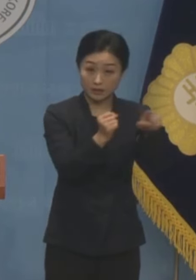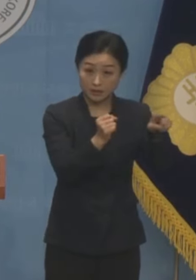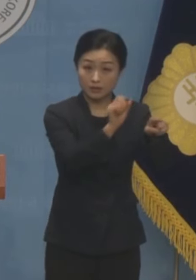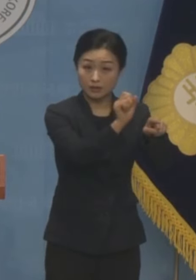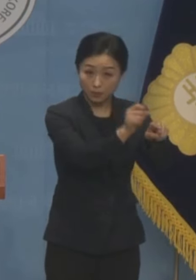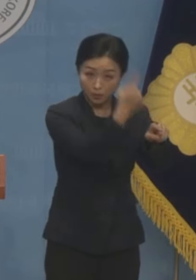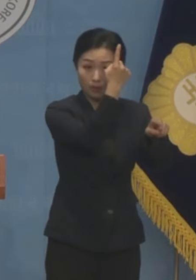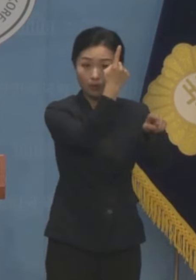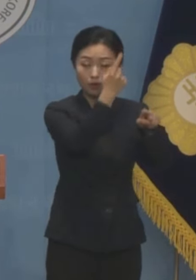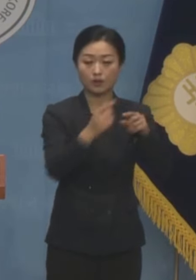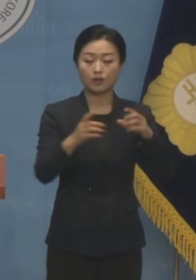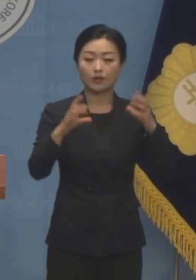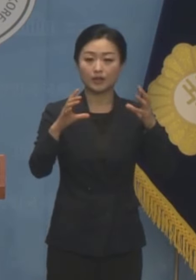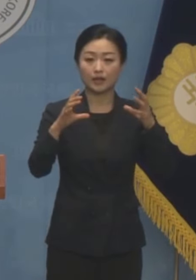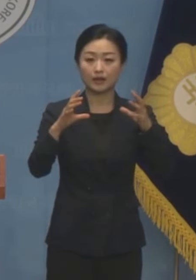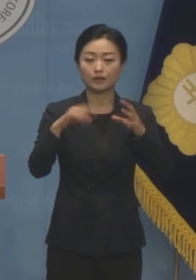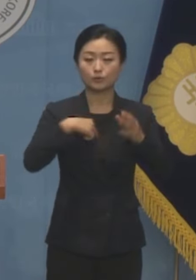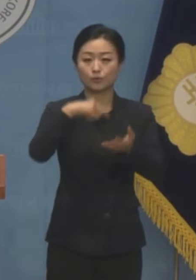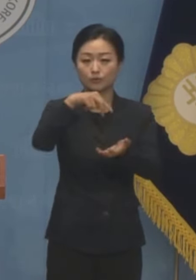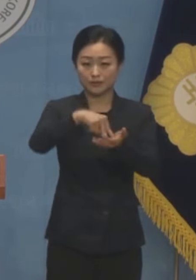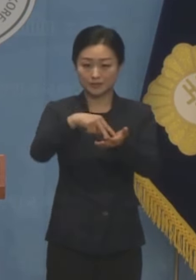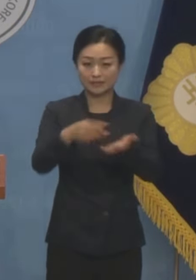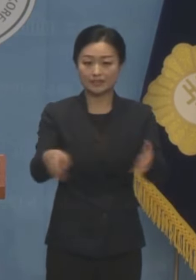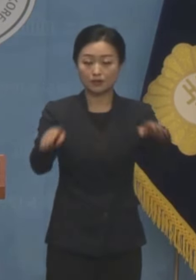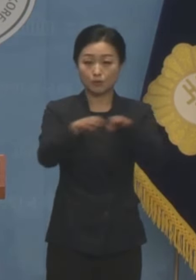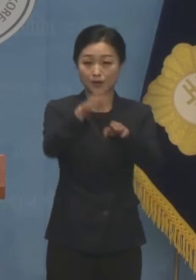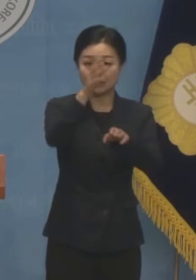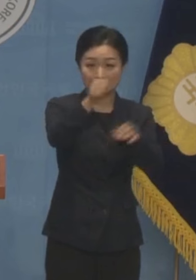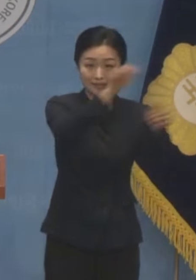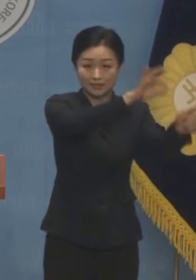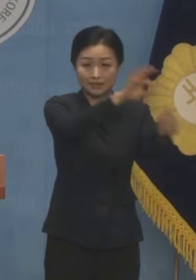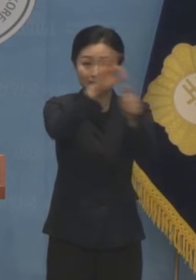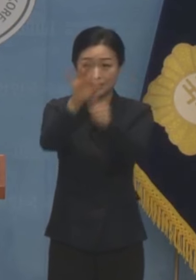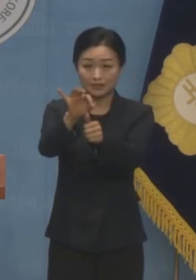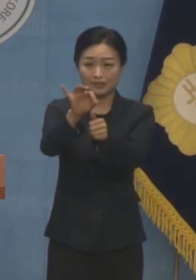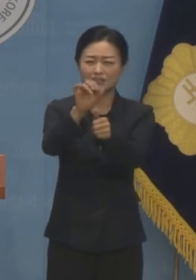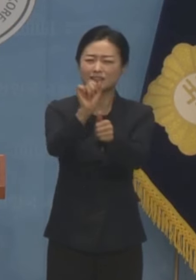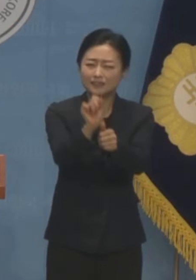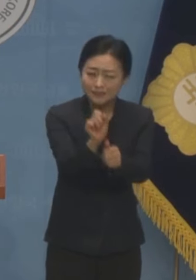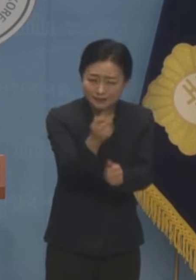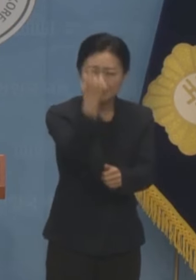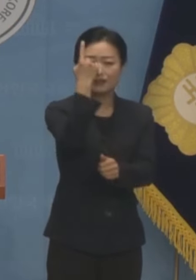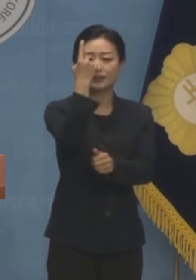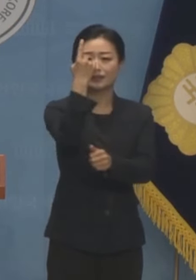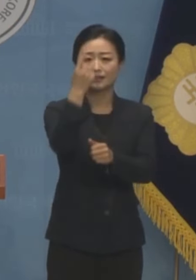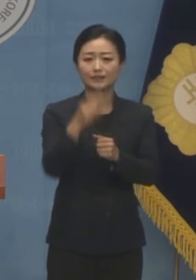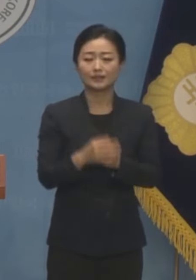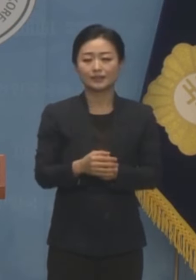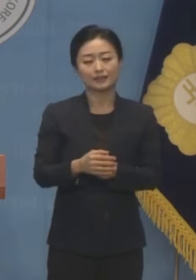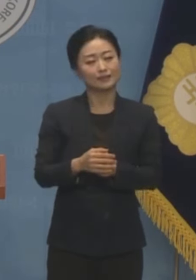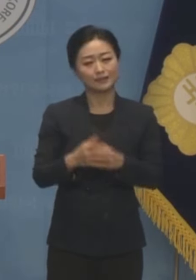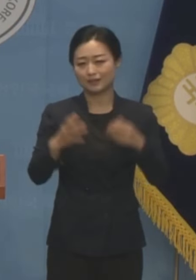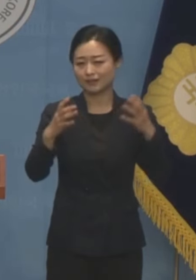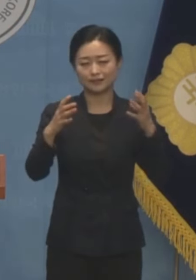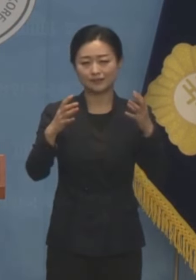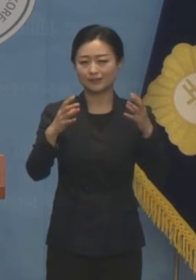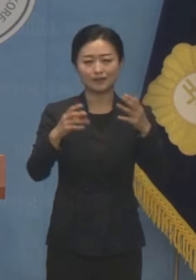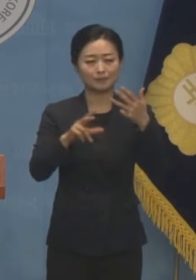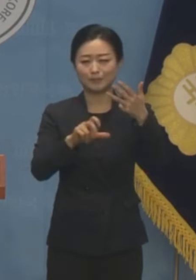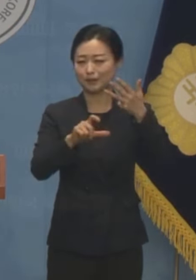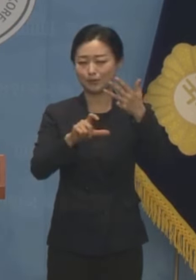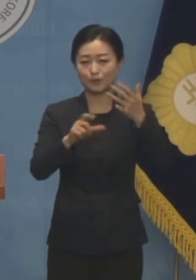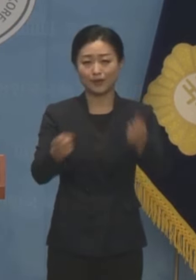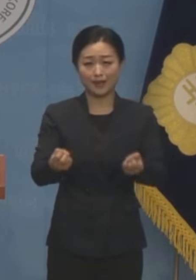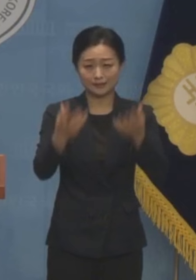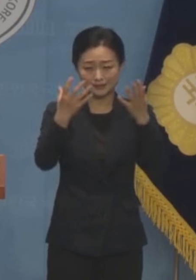임명으로 독립기념관 광복절 기념식조차 무산되었습니다. 윤석열